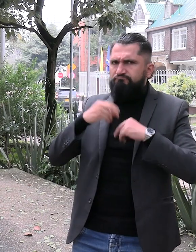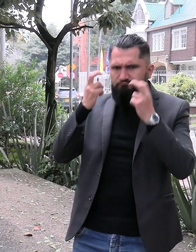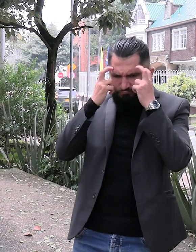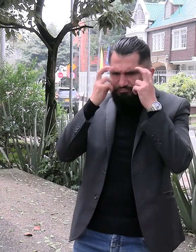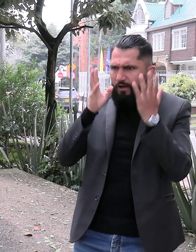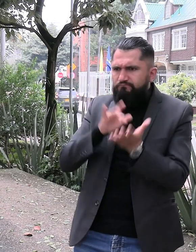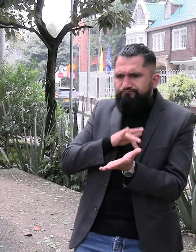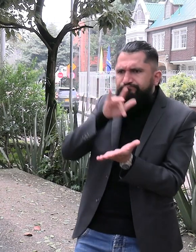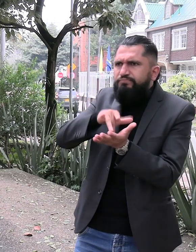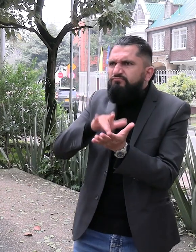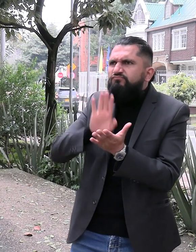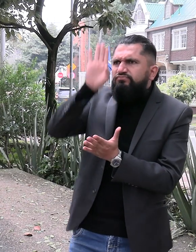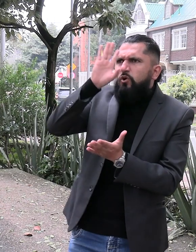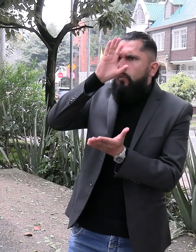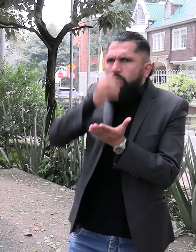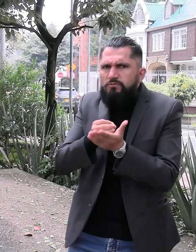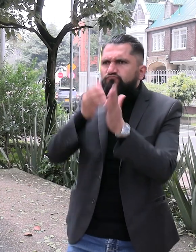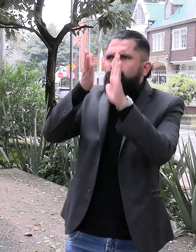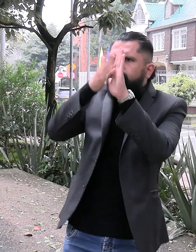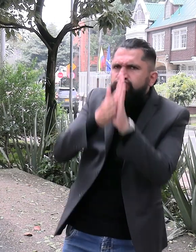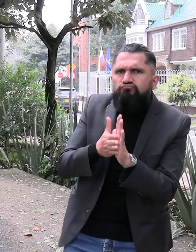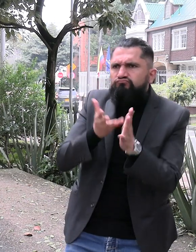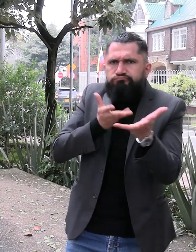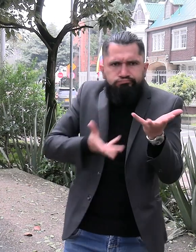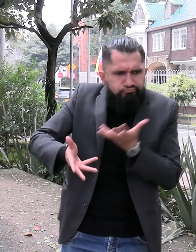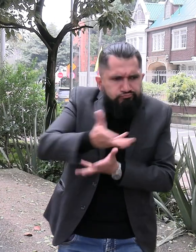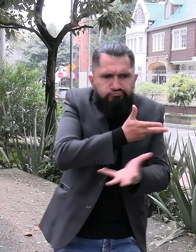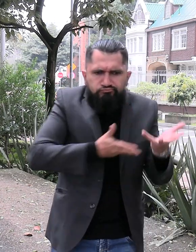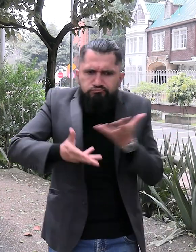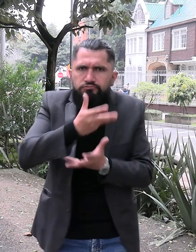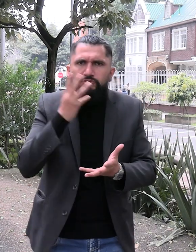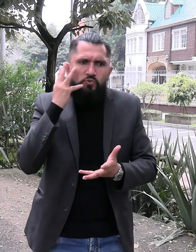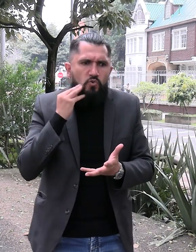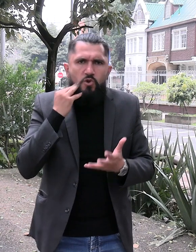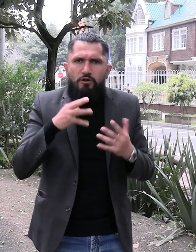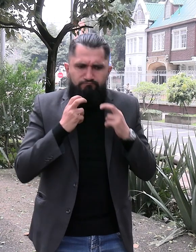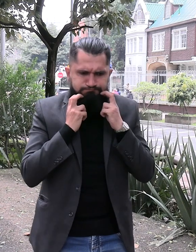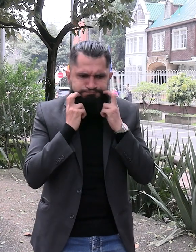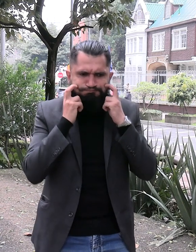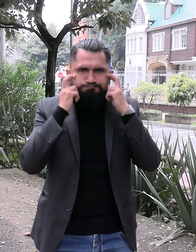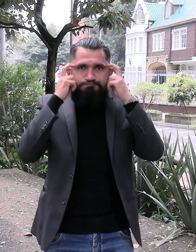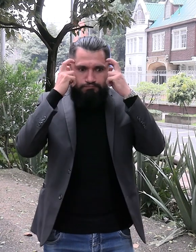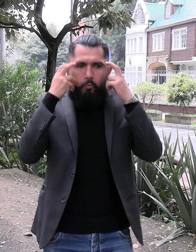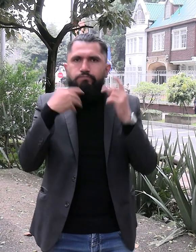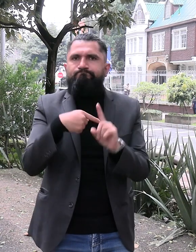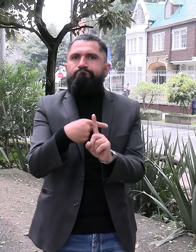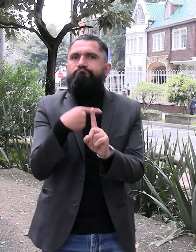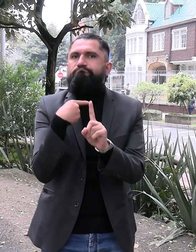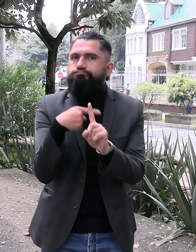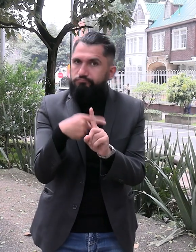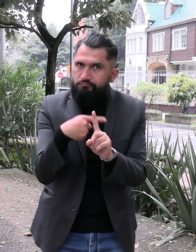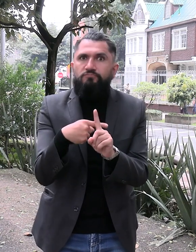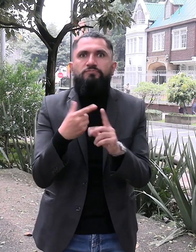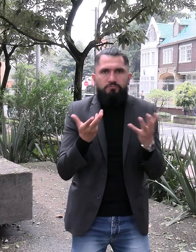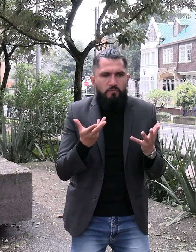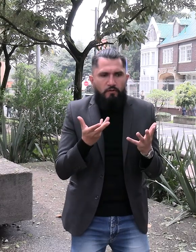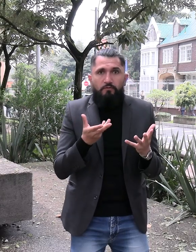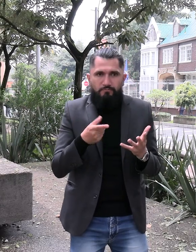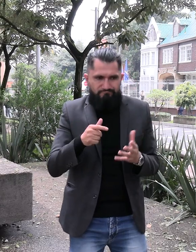asociaciones se empoderen y se llenen de conocimiento, lo cual busca conseguir el debate con